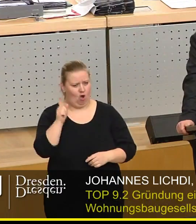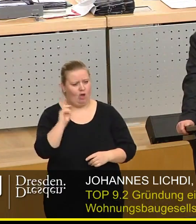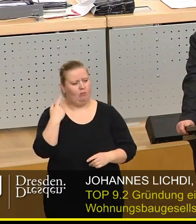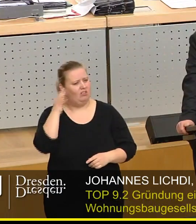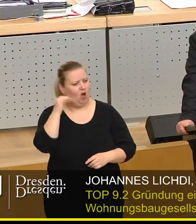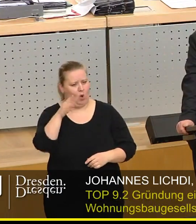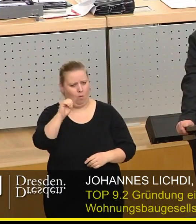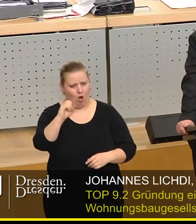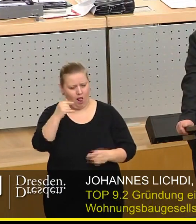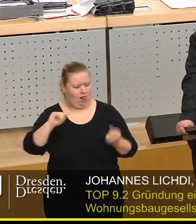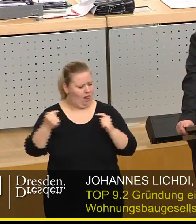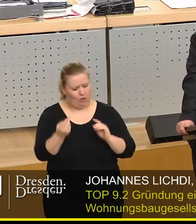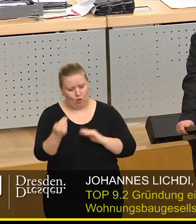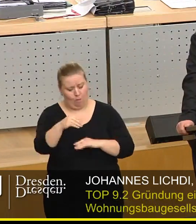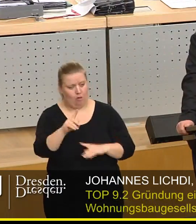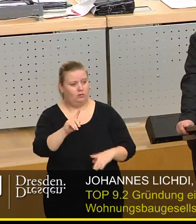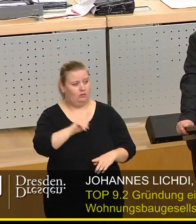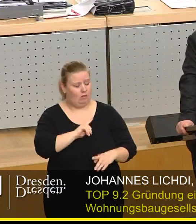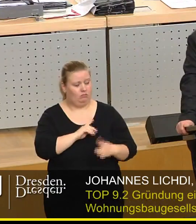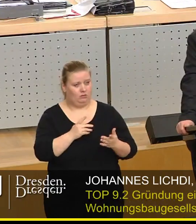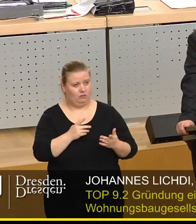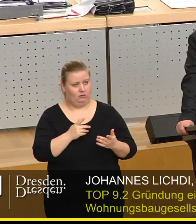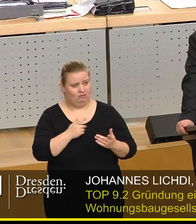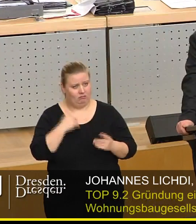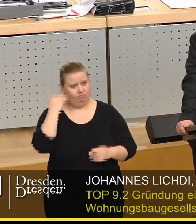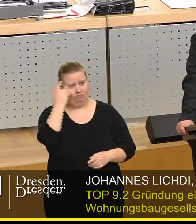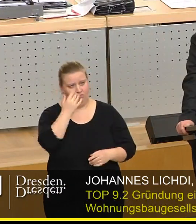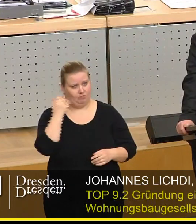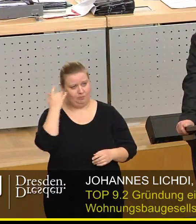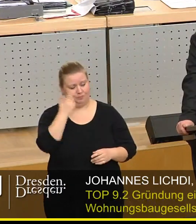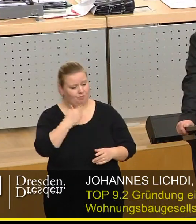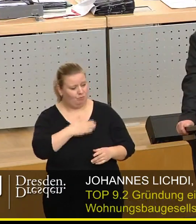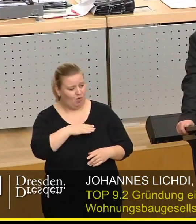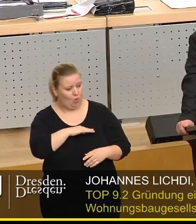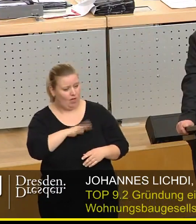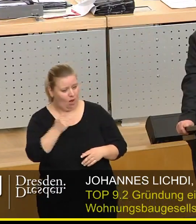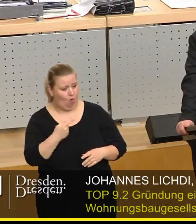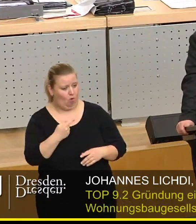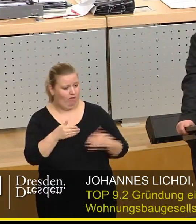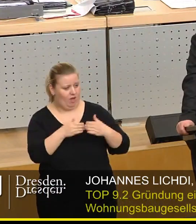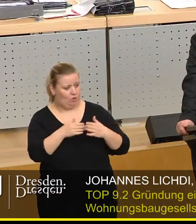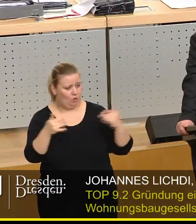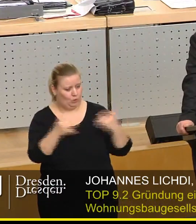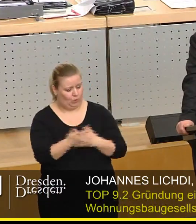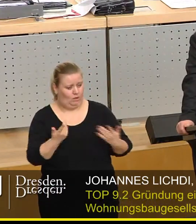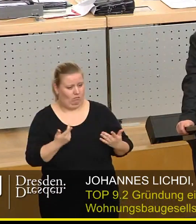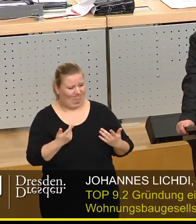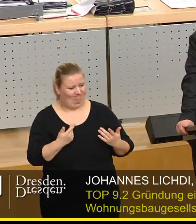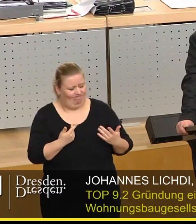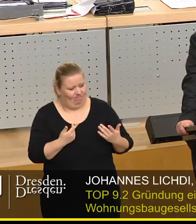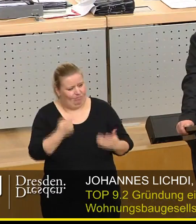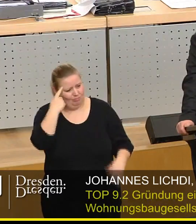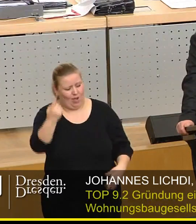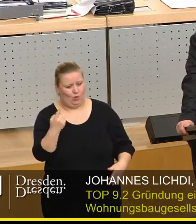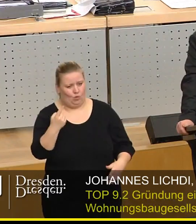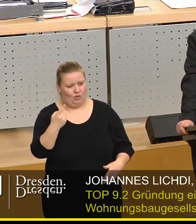darüber diskutiert und ich bin dann nach reiflicher Überlegung wie meine Kolleginnen und Kollegen in der Fraktion auch zu der Überzeugung gelangt, dass